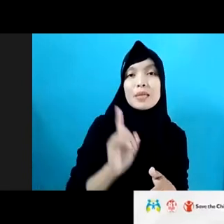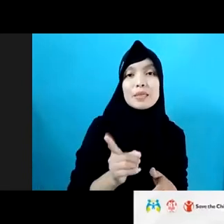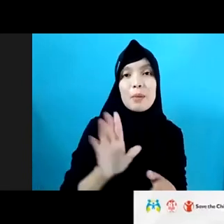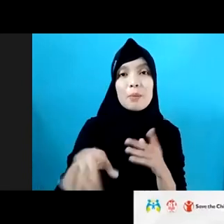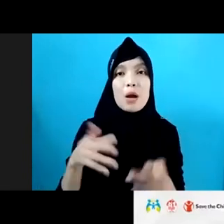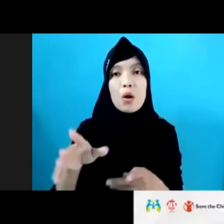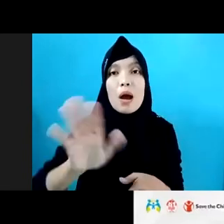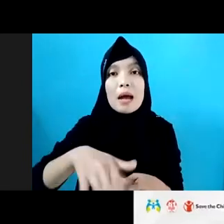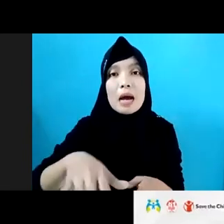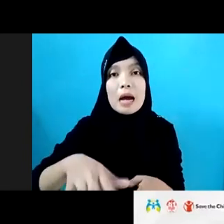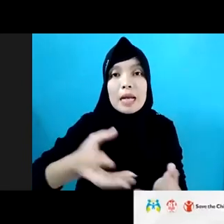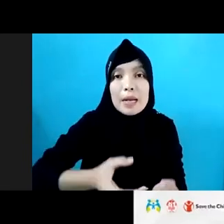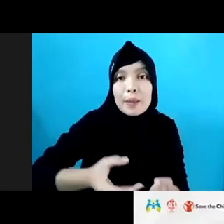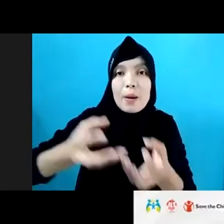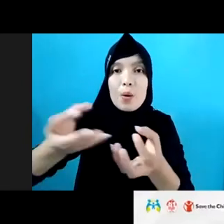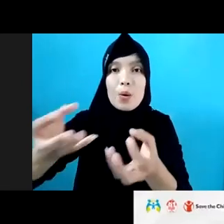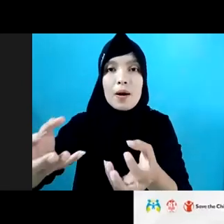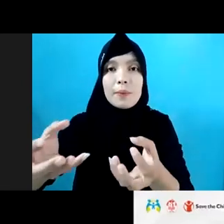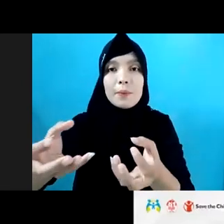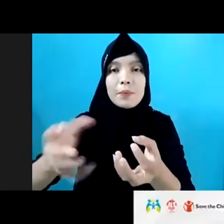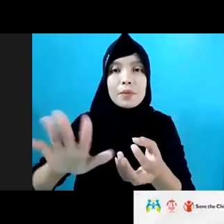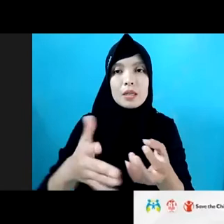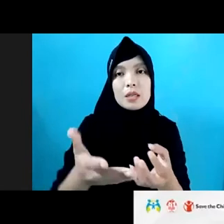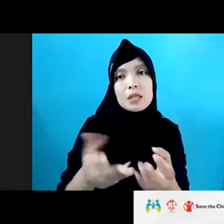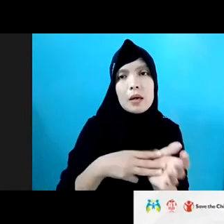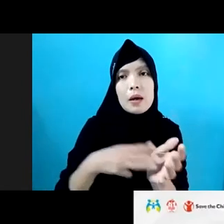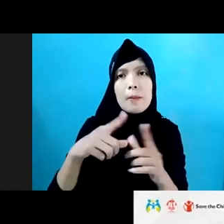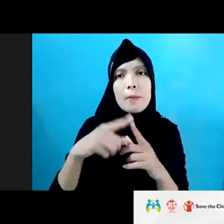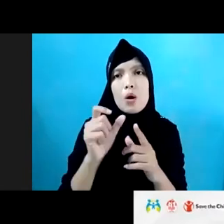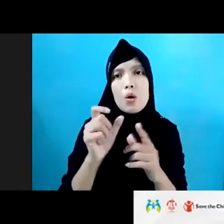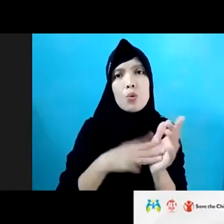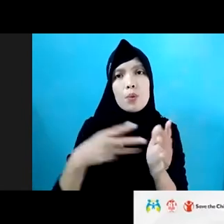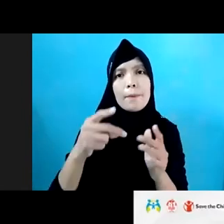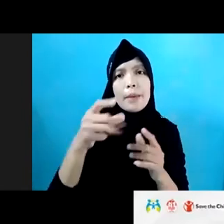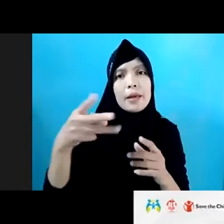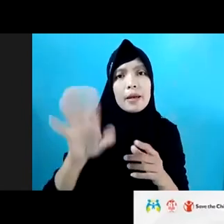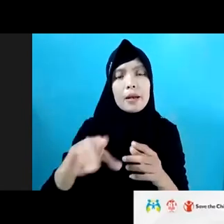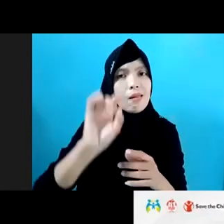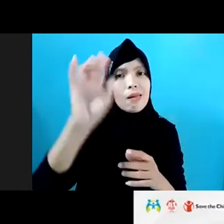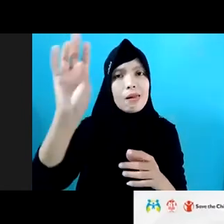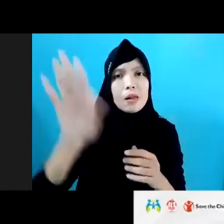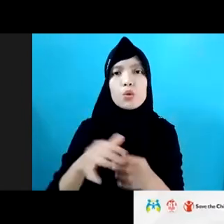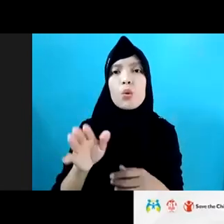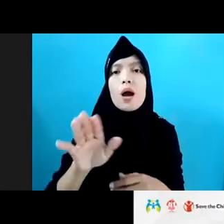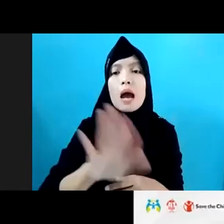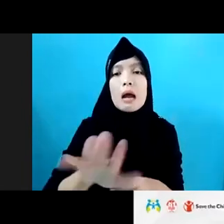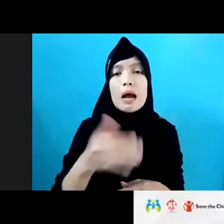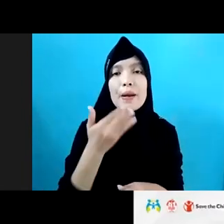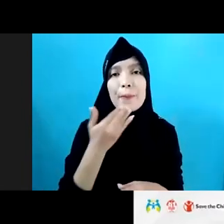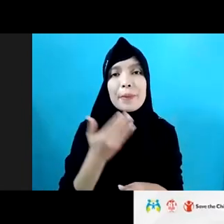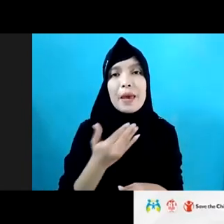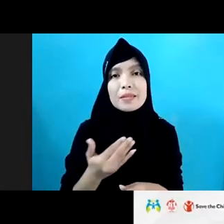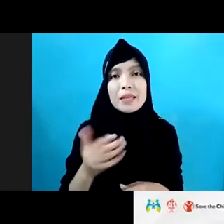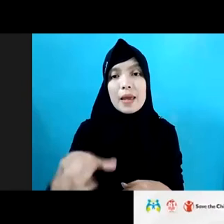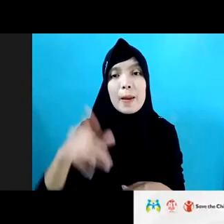ke ke mau mere dan sebagainya, itu adalah anak-anak biasa yang sehari-hari mereka pakai gadget.